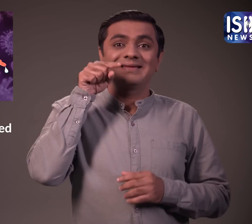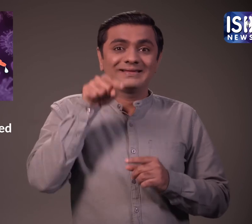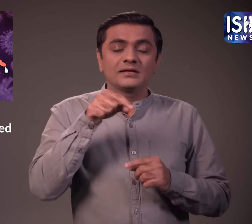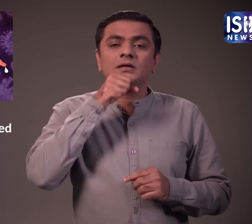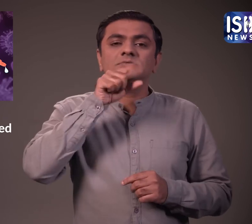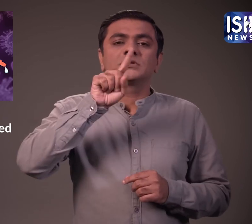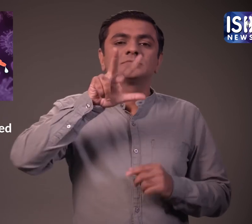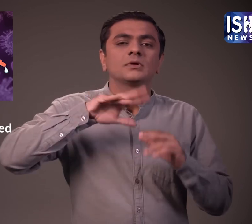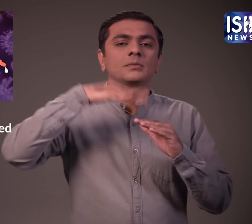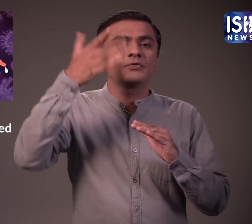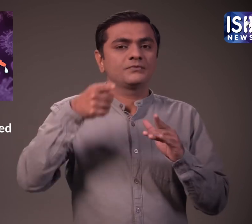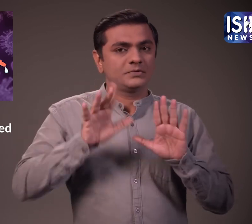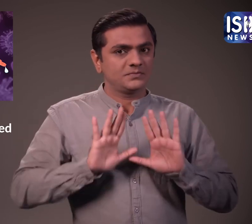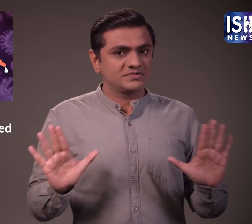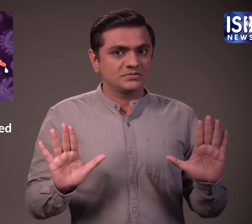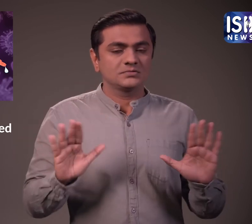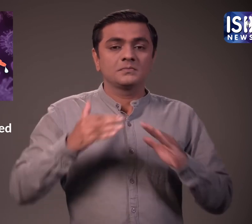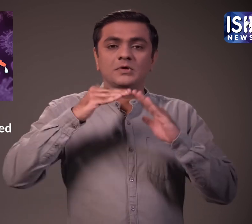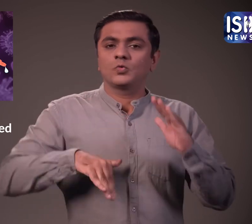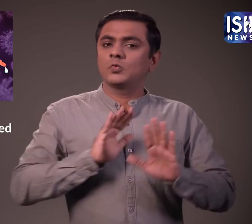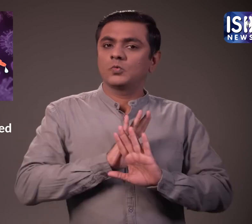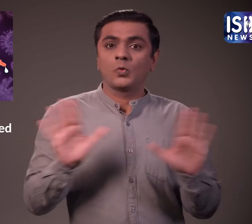इनकोवैक 18 वर्ष से अधिक आयू वाले लोगों के लिए उपलब्ध होगा